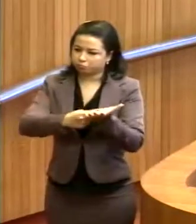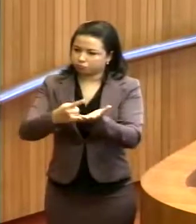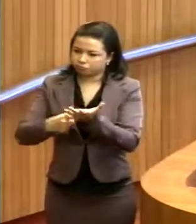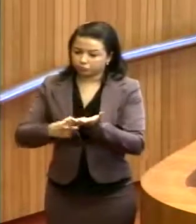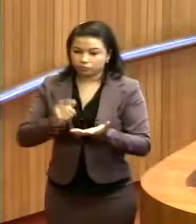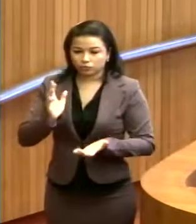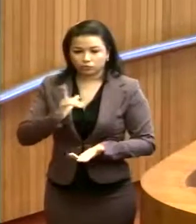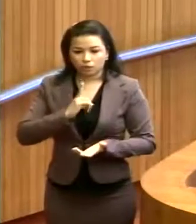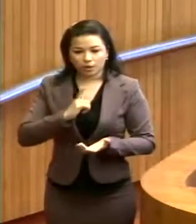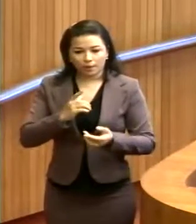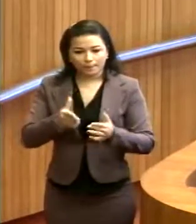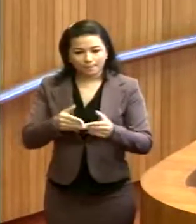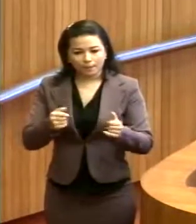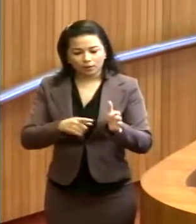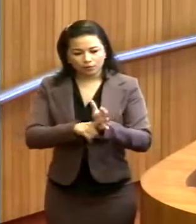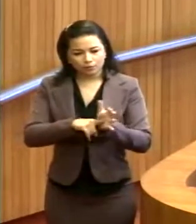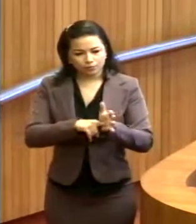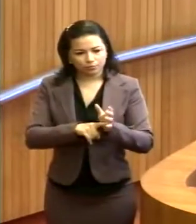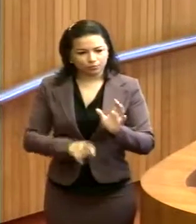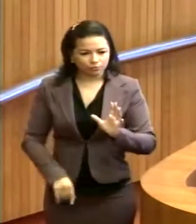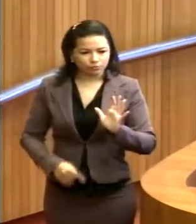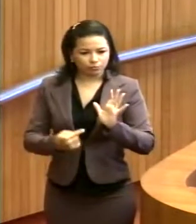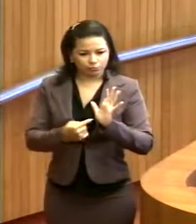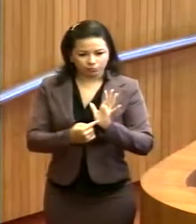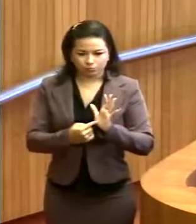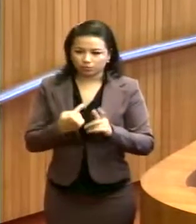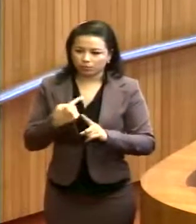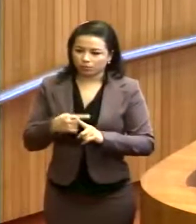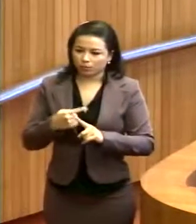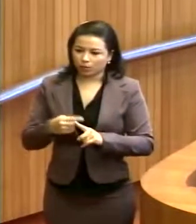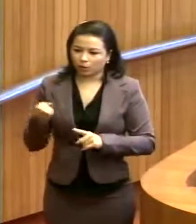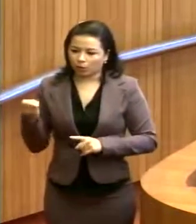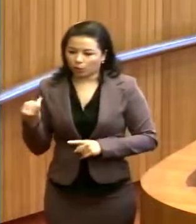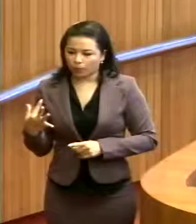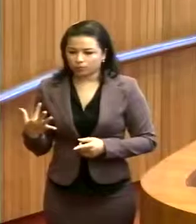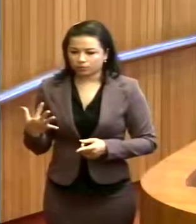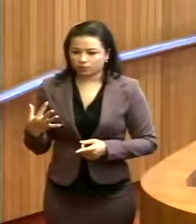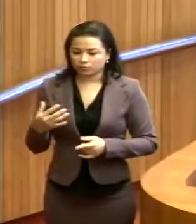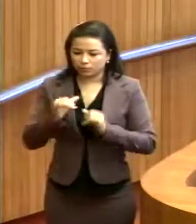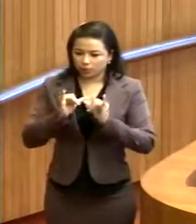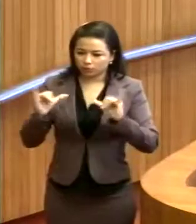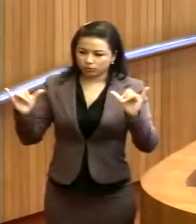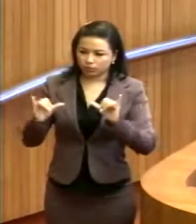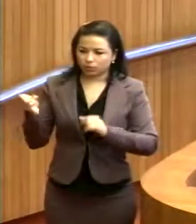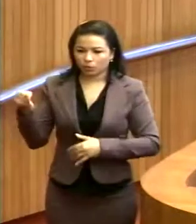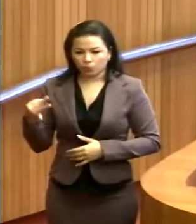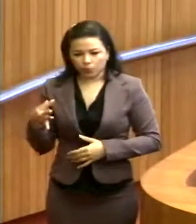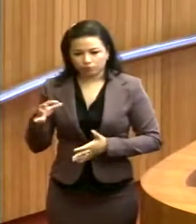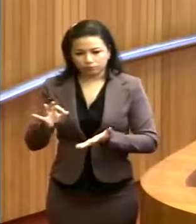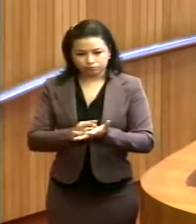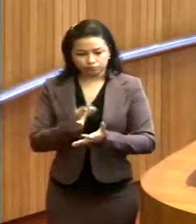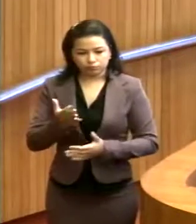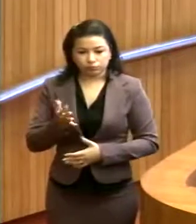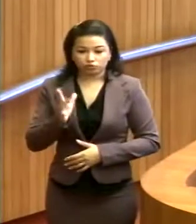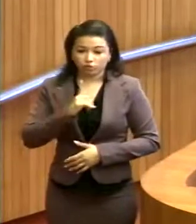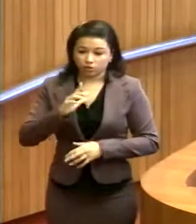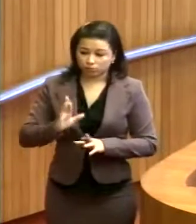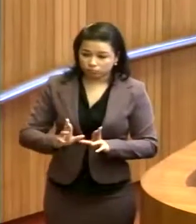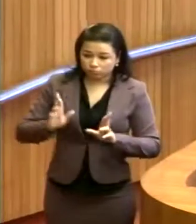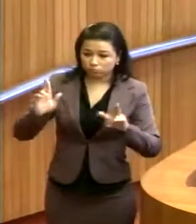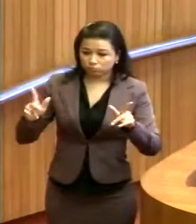solicita uma verificação disso, porque pelo valor anunciado e pelo valor contratado, há uma